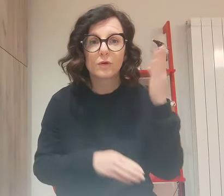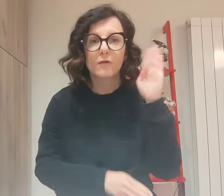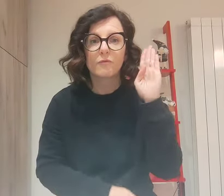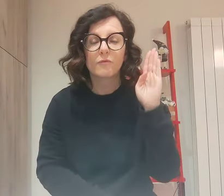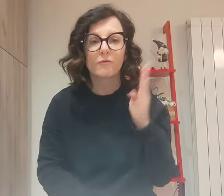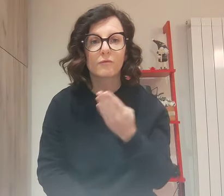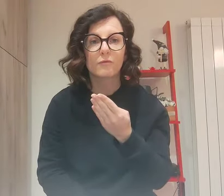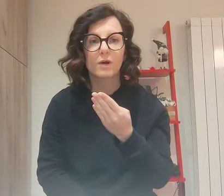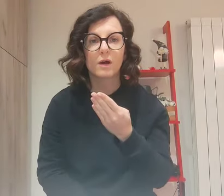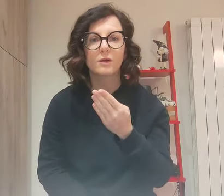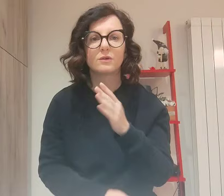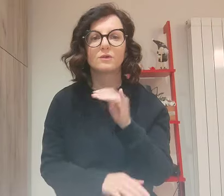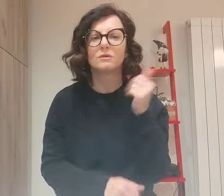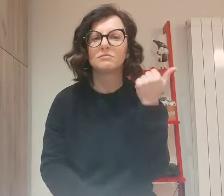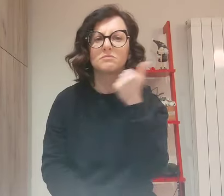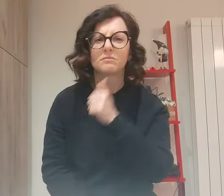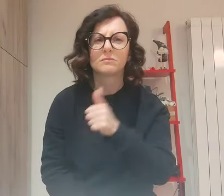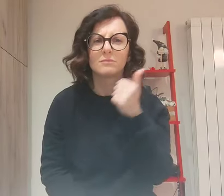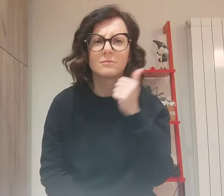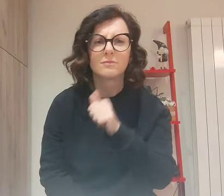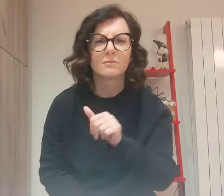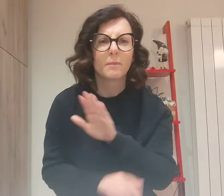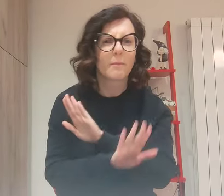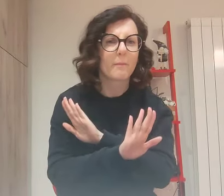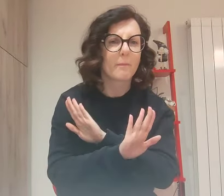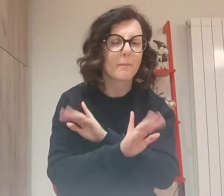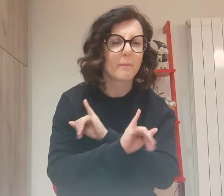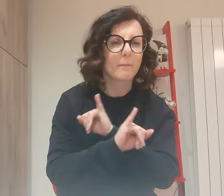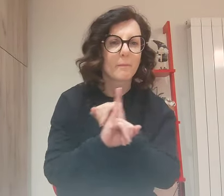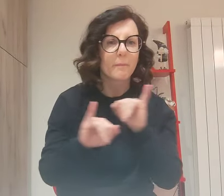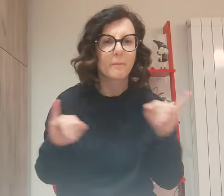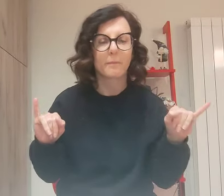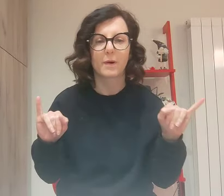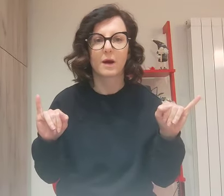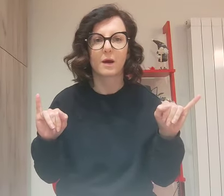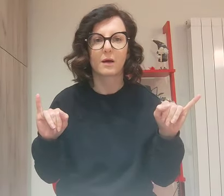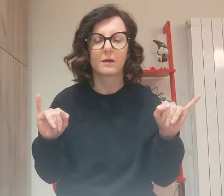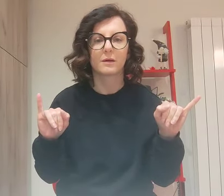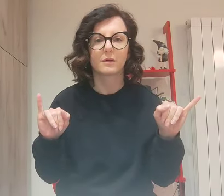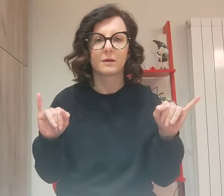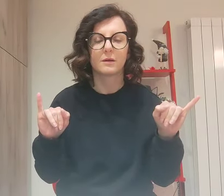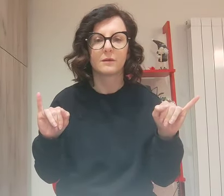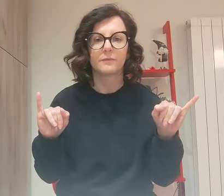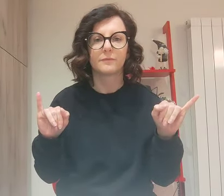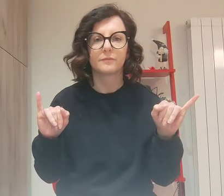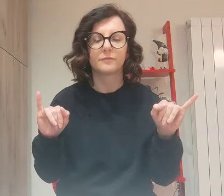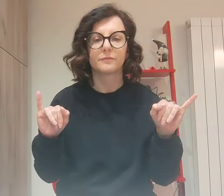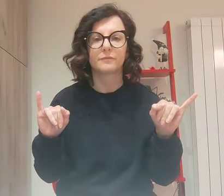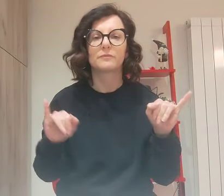adempirai verso il Signore i tuoi giuramenti Ma io vi dico